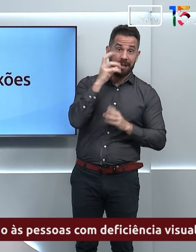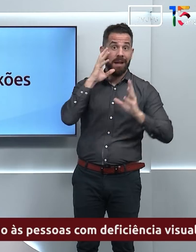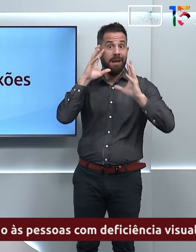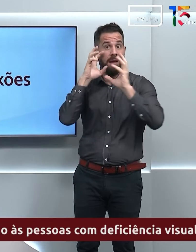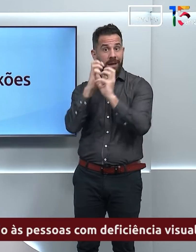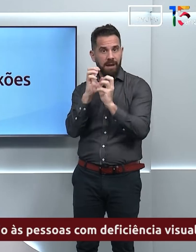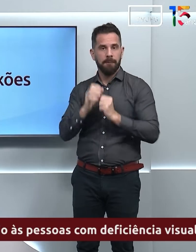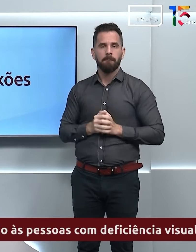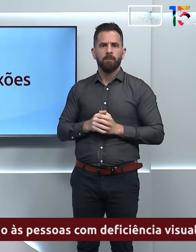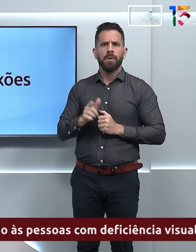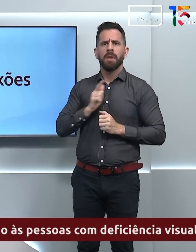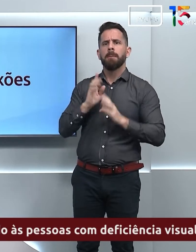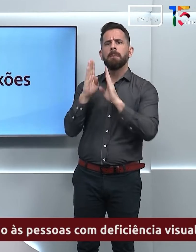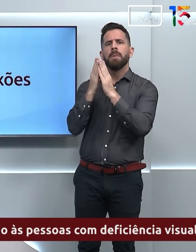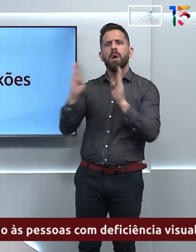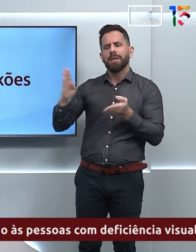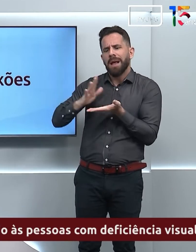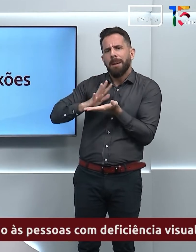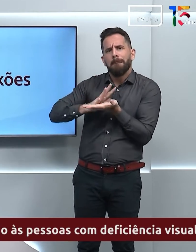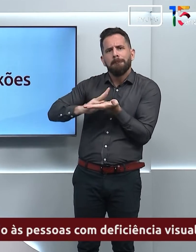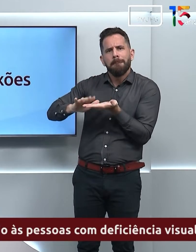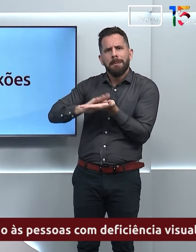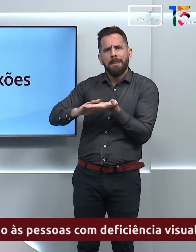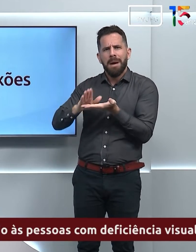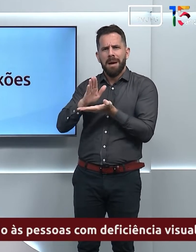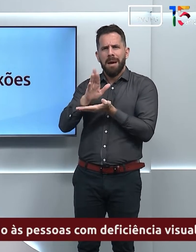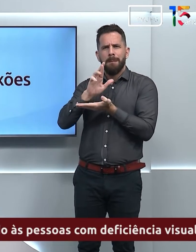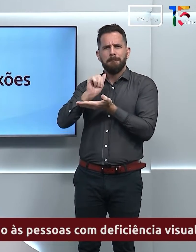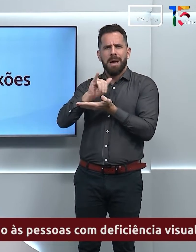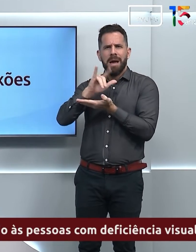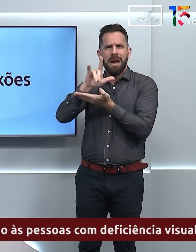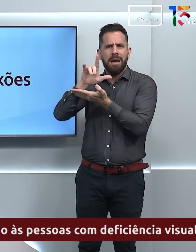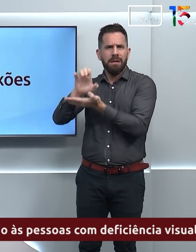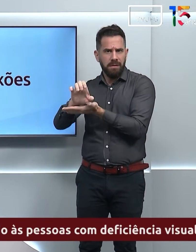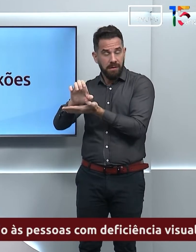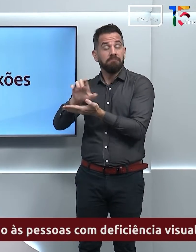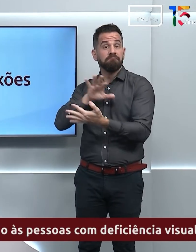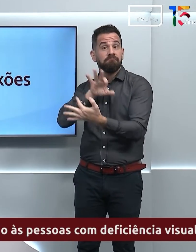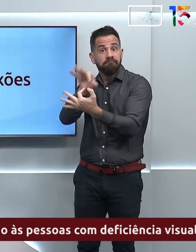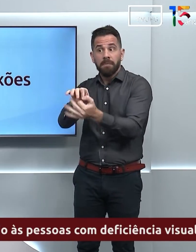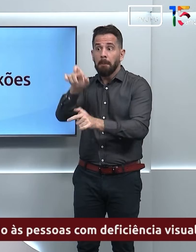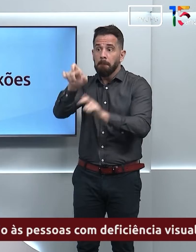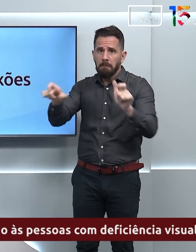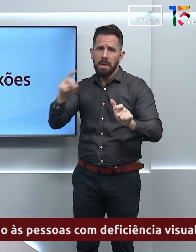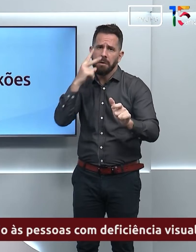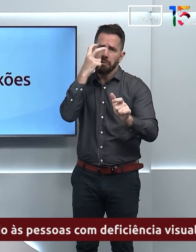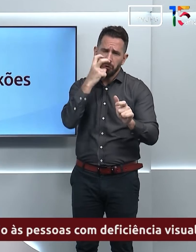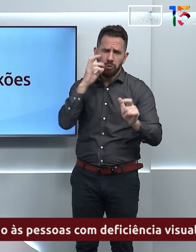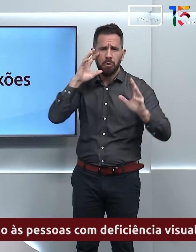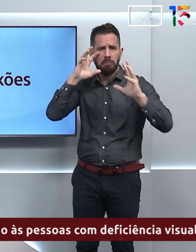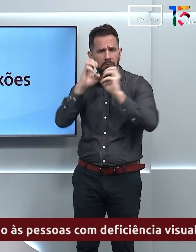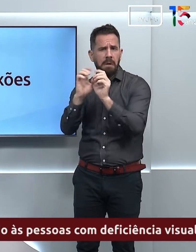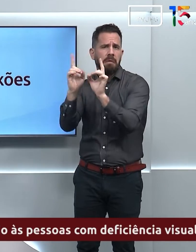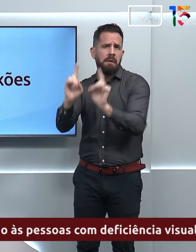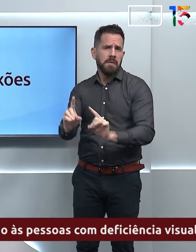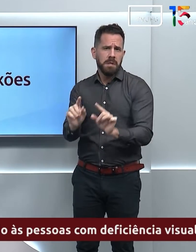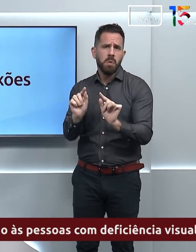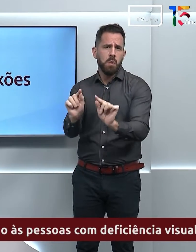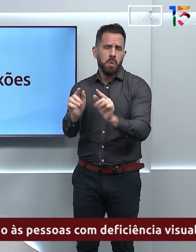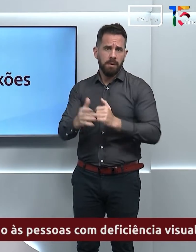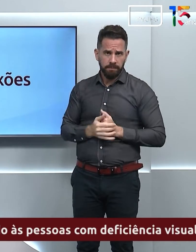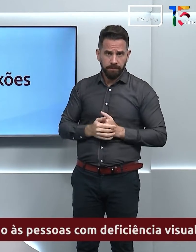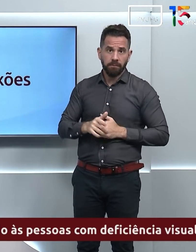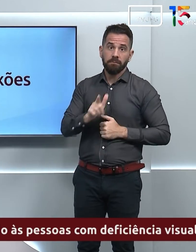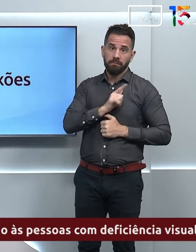A Biblioteca Braille é esse espaço direcionado àquelas pessoas que têm algum tipo de deficiência visual e que conta com um